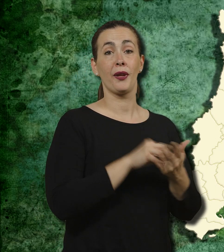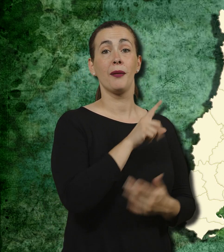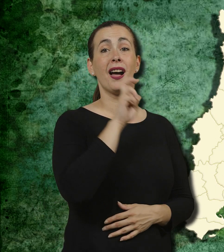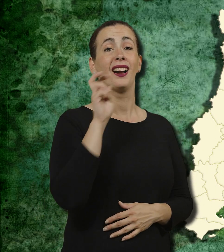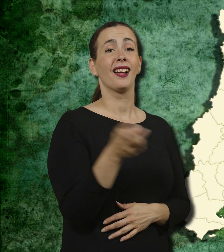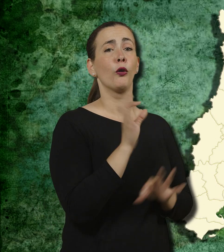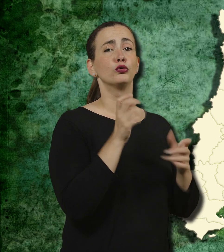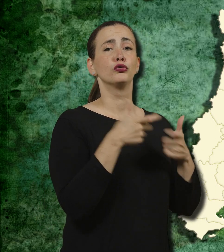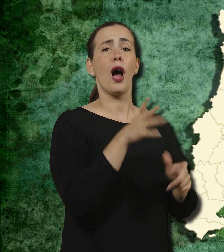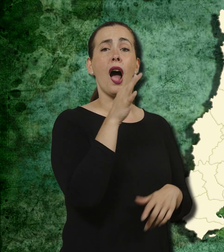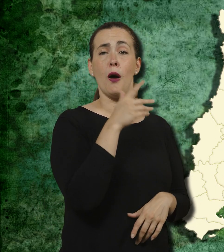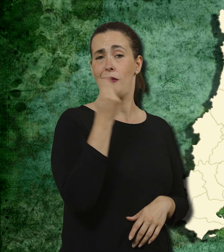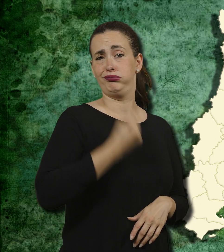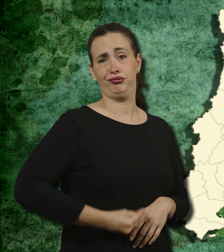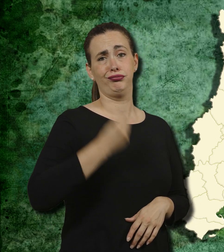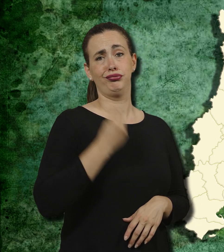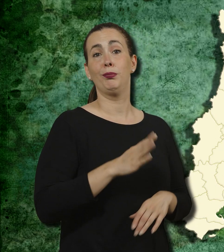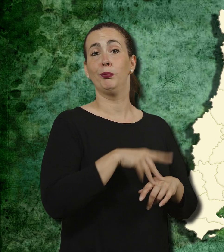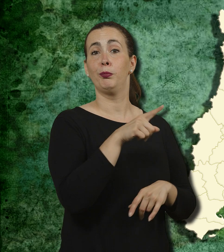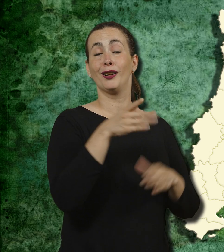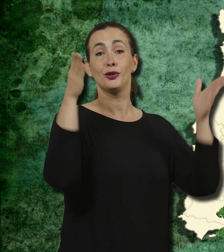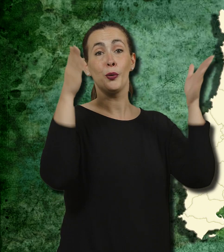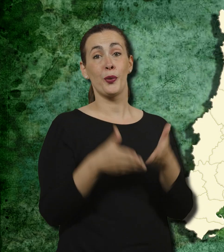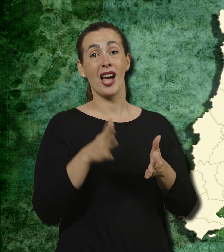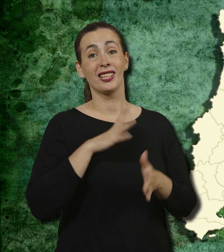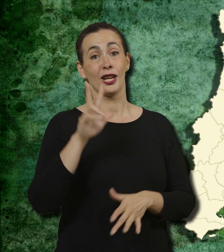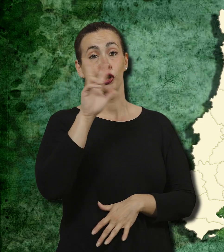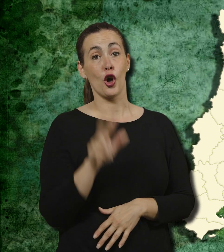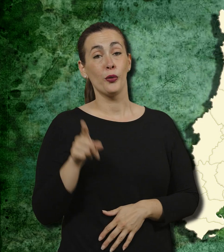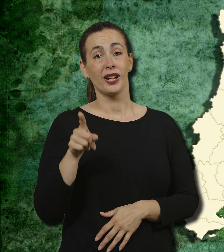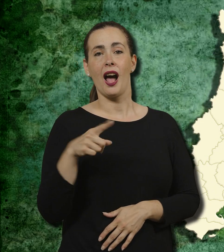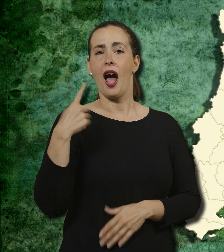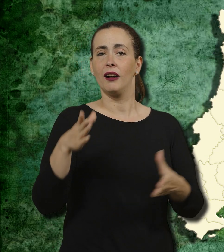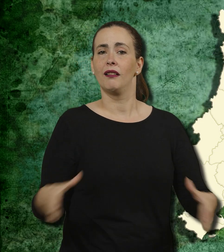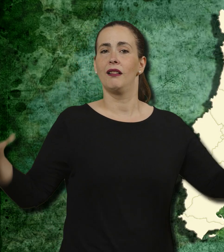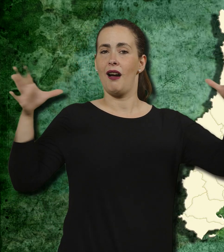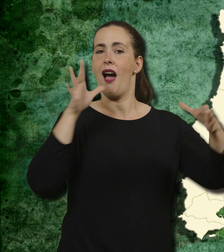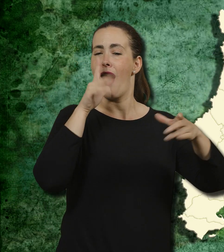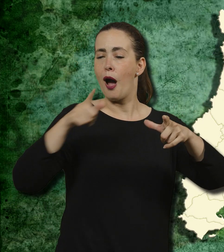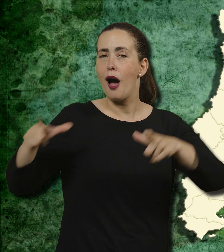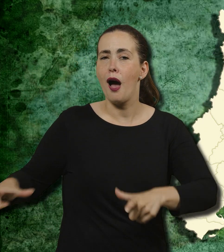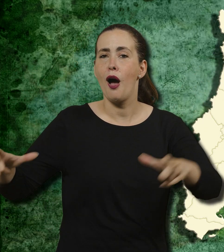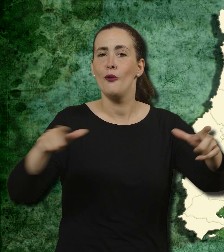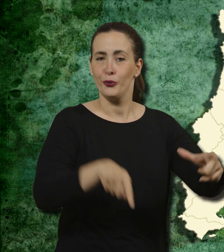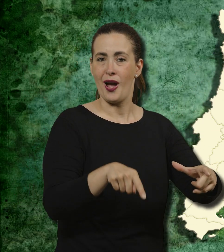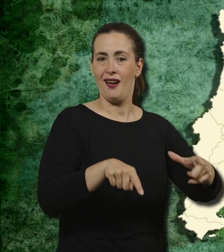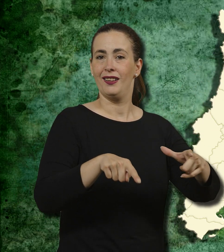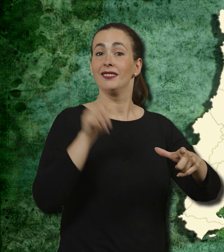Amb un alt potencial de recursos hídrics, tant per l'equífer de la vall del Llobregat com per les rieres i torrents que dibuixen la seva